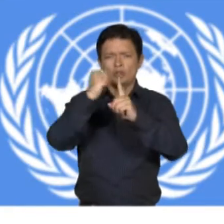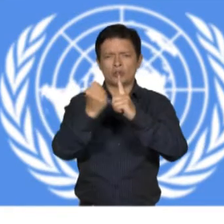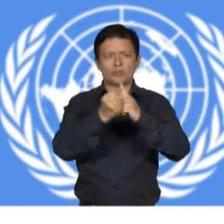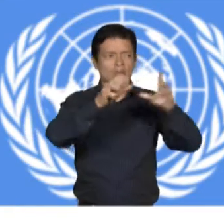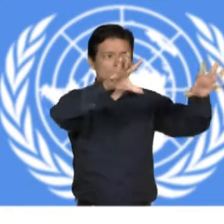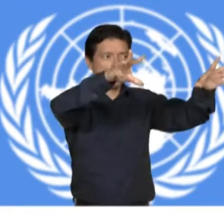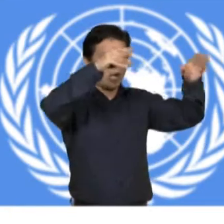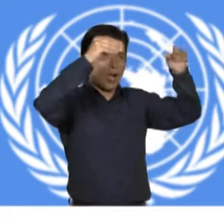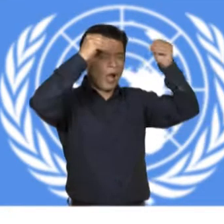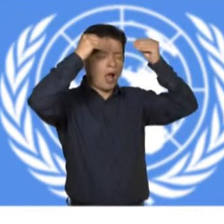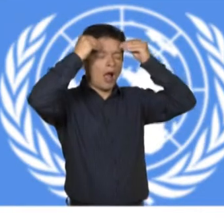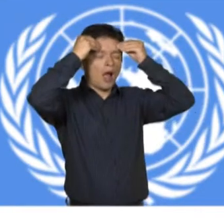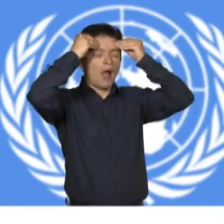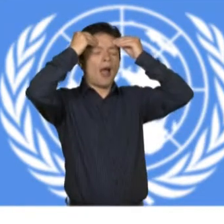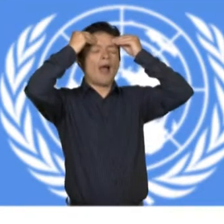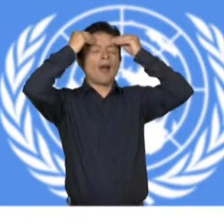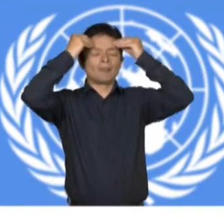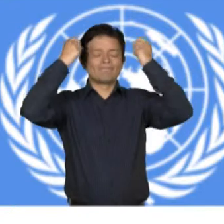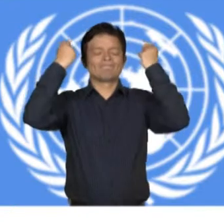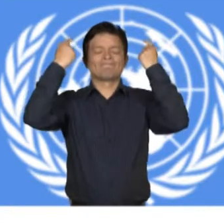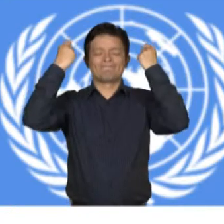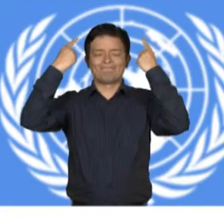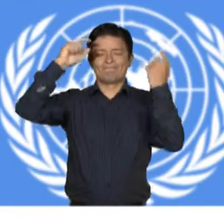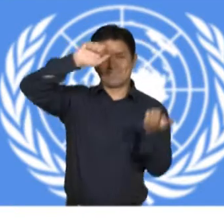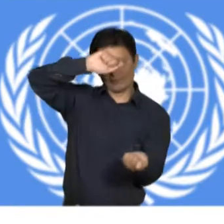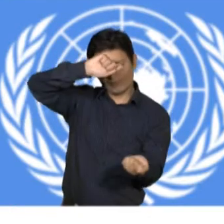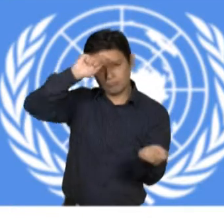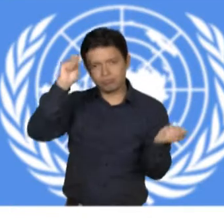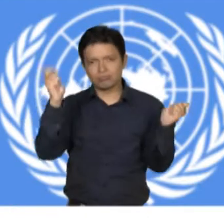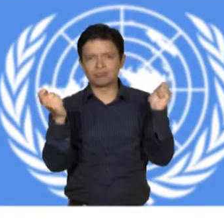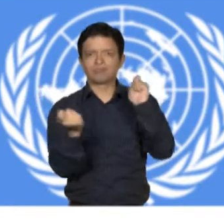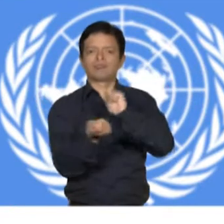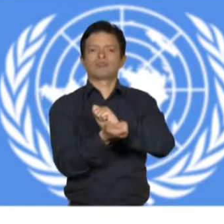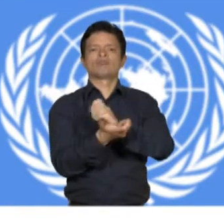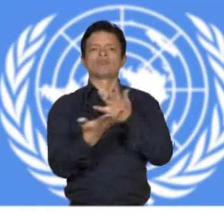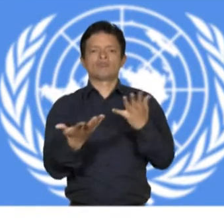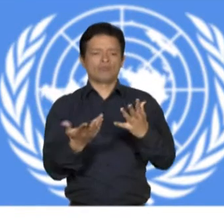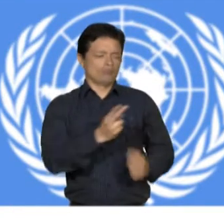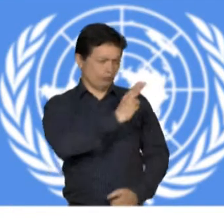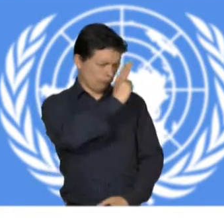Fomentar actitudes receptivas respecto de los derechos de las personas con discapacidad.